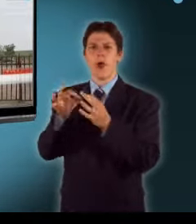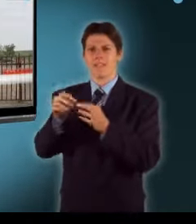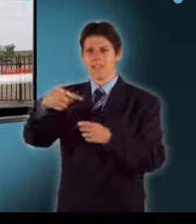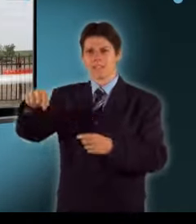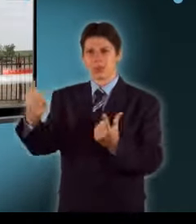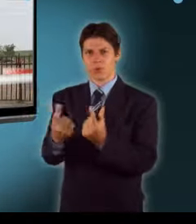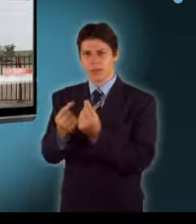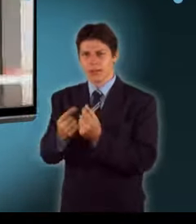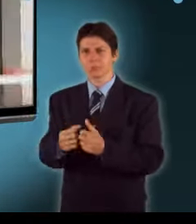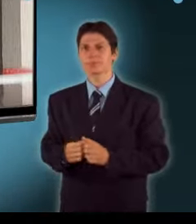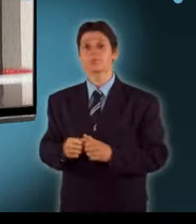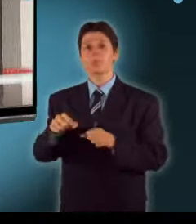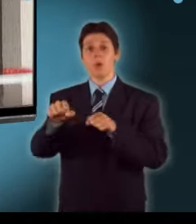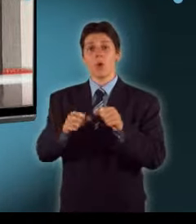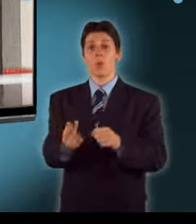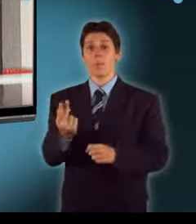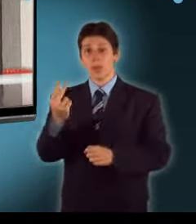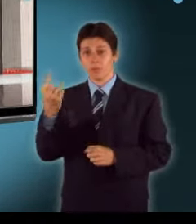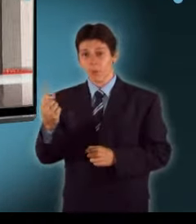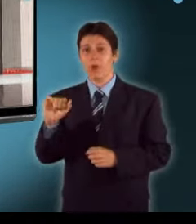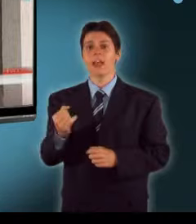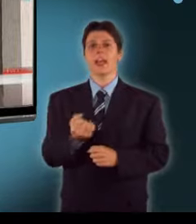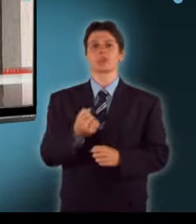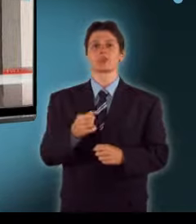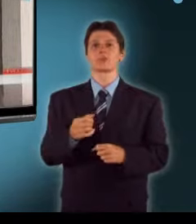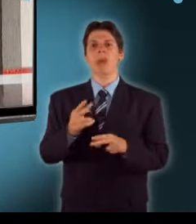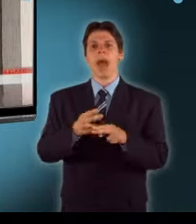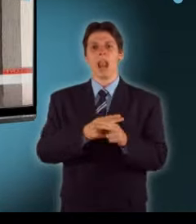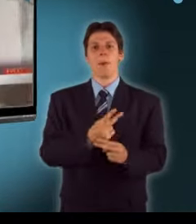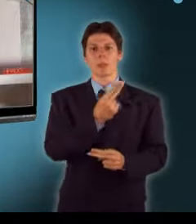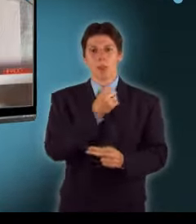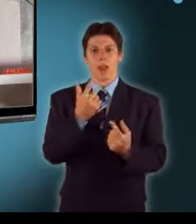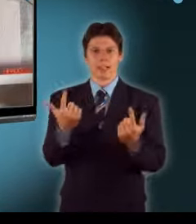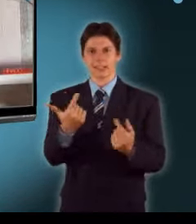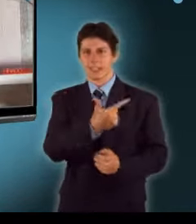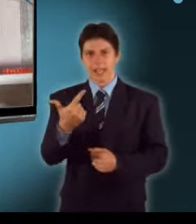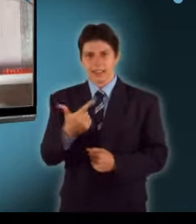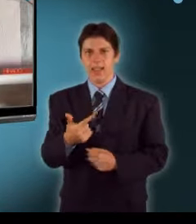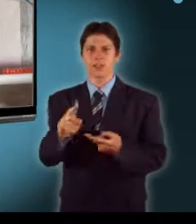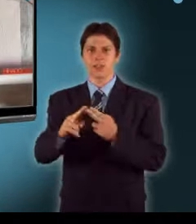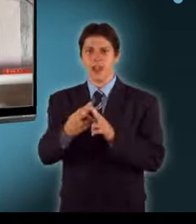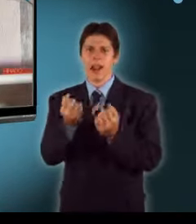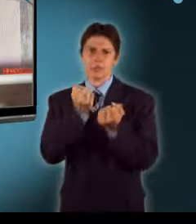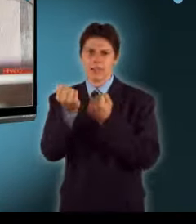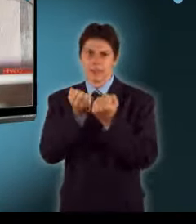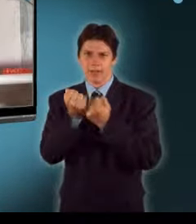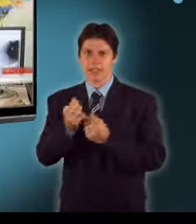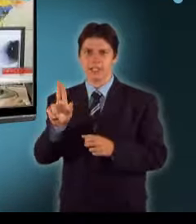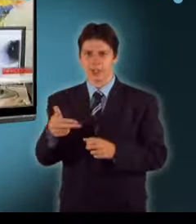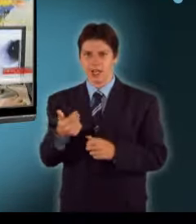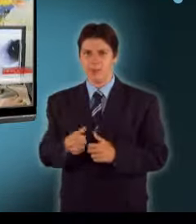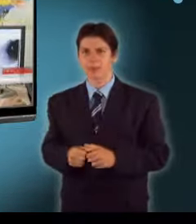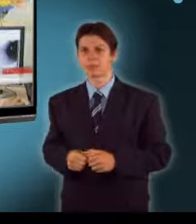László is tájékoztatást kért. Az államfővel napokon belül találkozik Bajnai Gordon. A hétfői támadásban